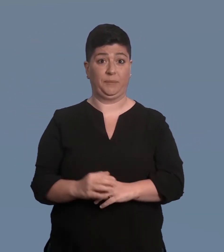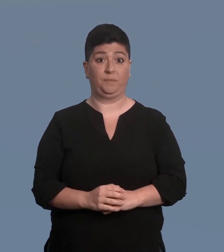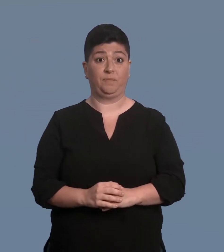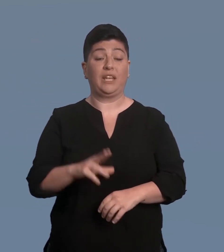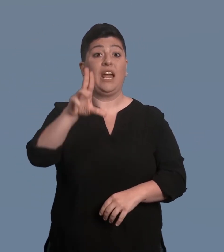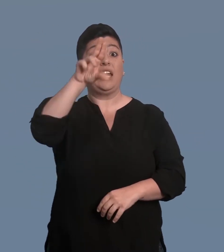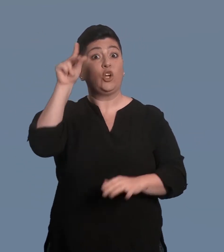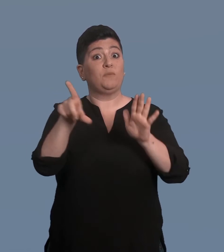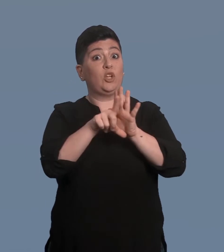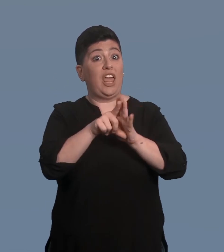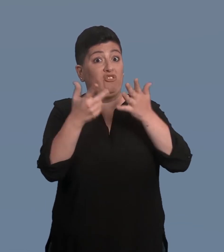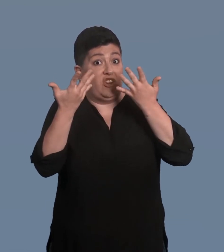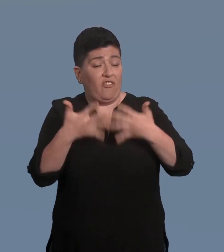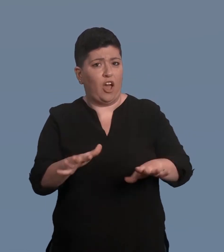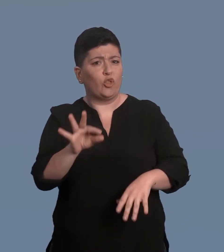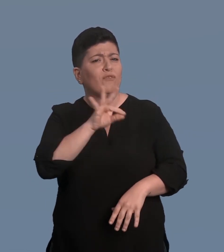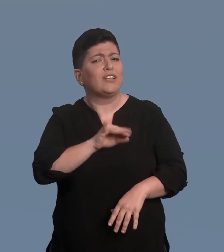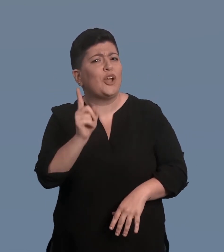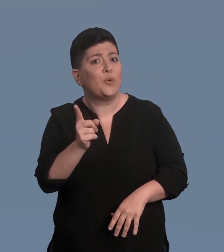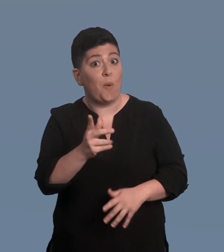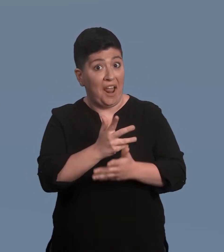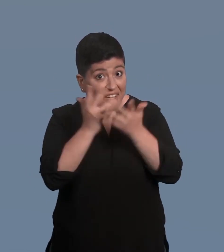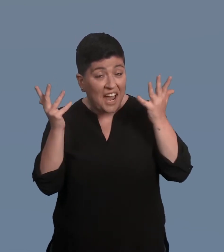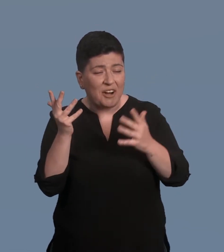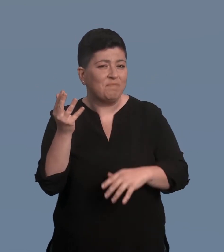effetti si possano effettivamente ottenere con un riconoscimento legale.